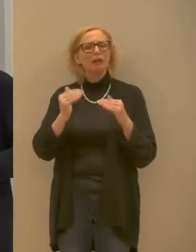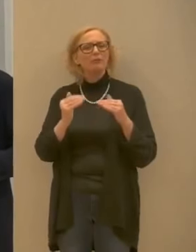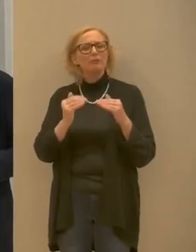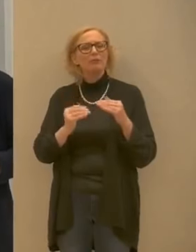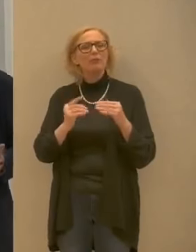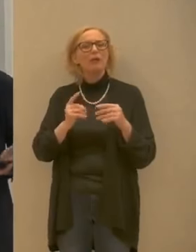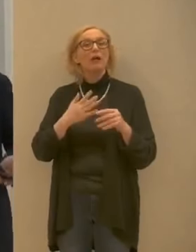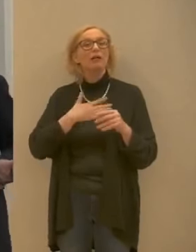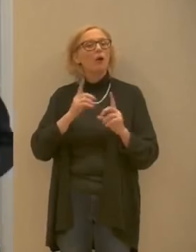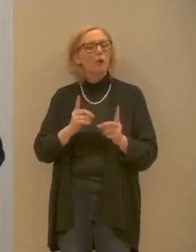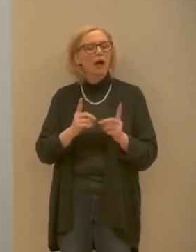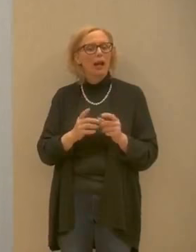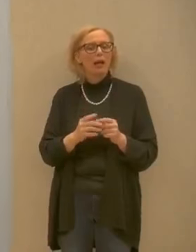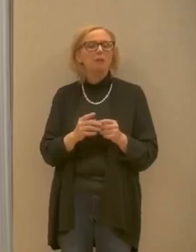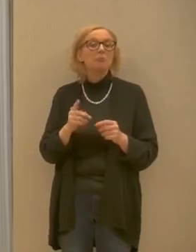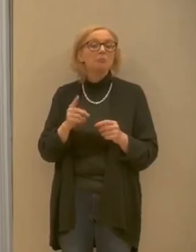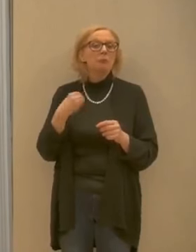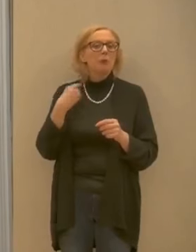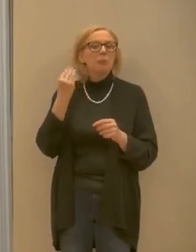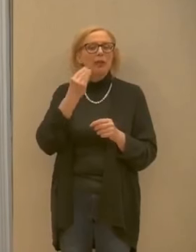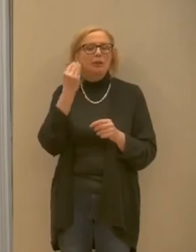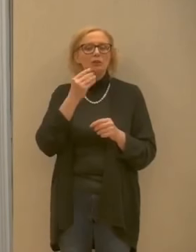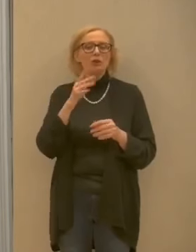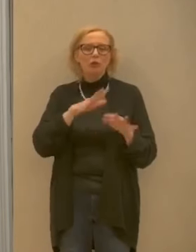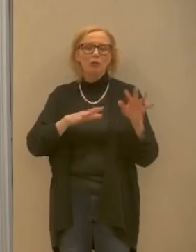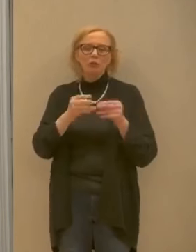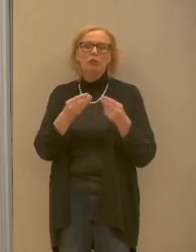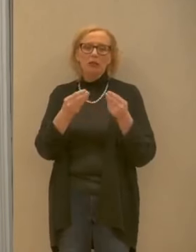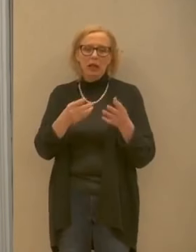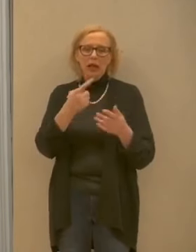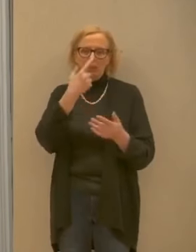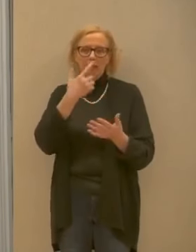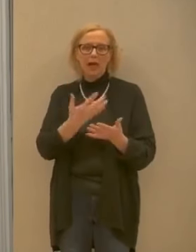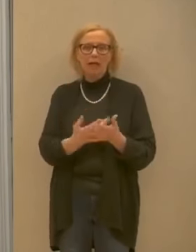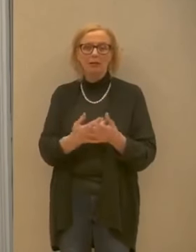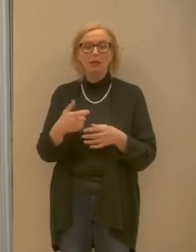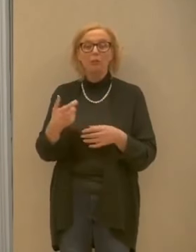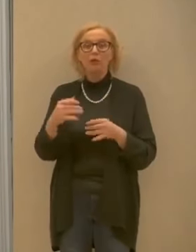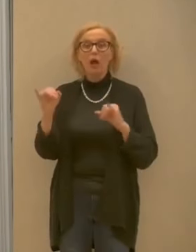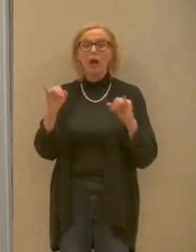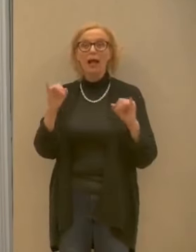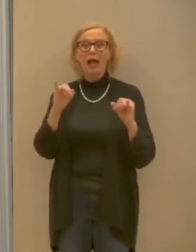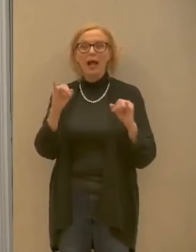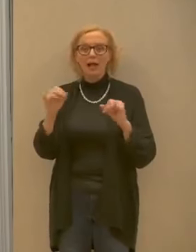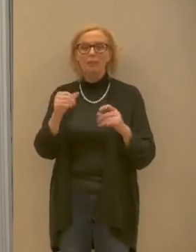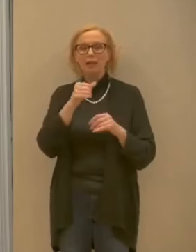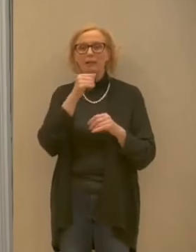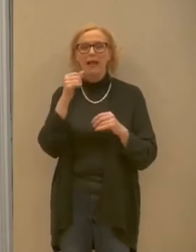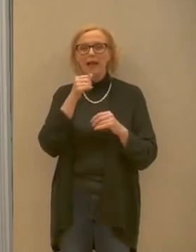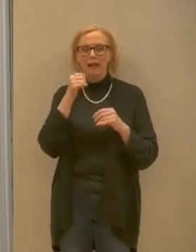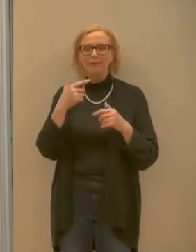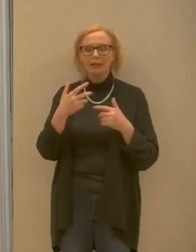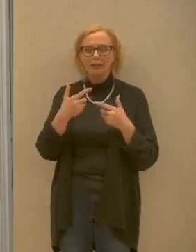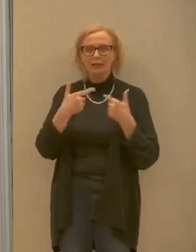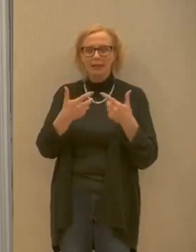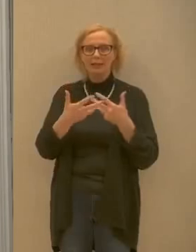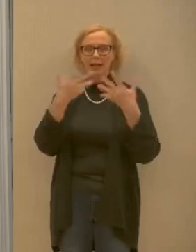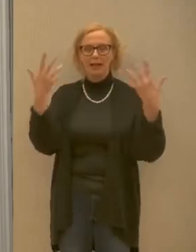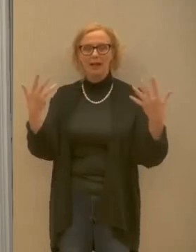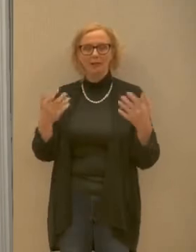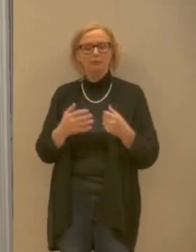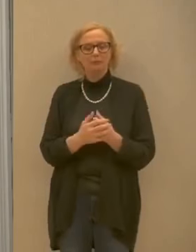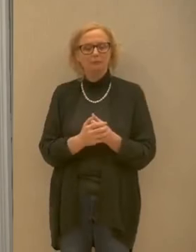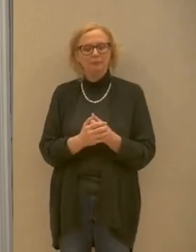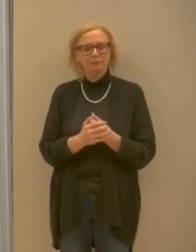opportuno dare anche questa informazione perché è un allarme che va sottolineato allora non so se